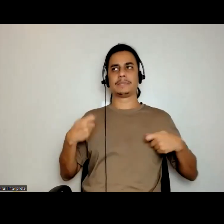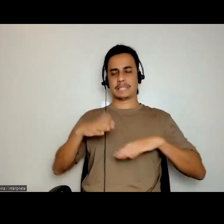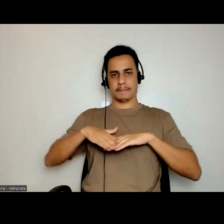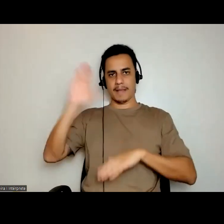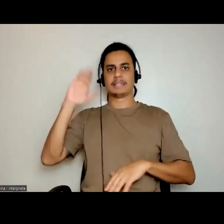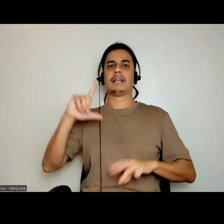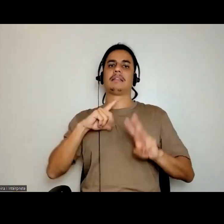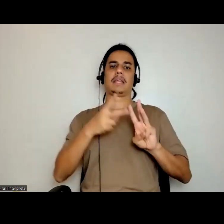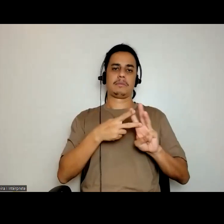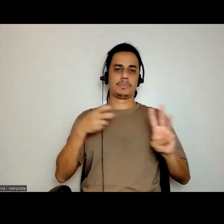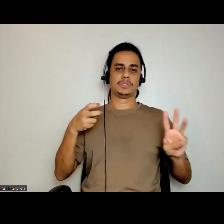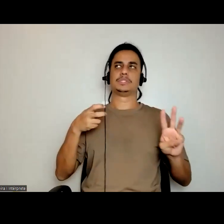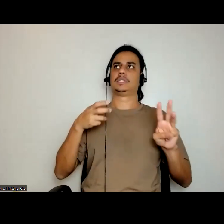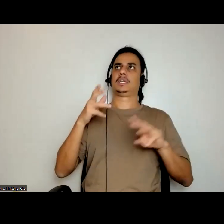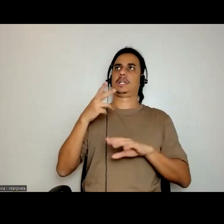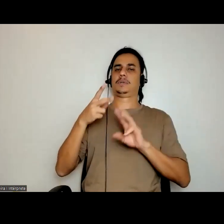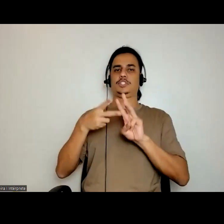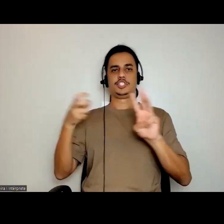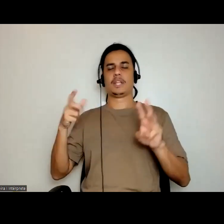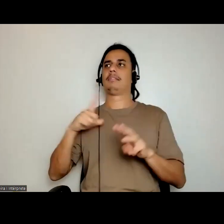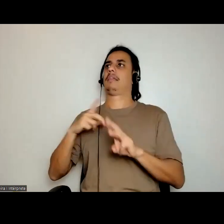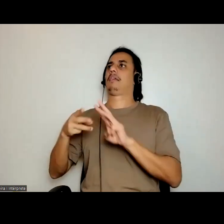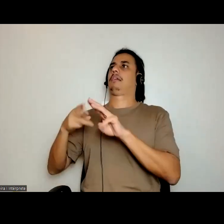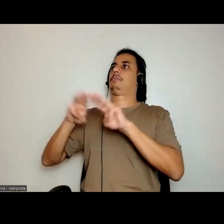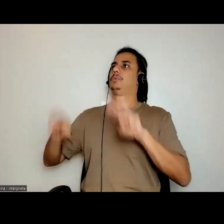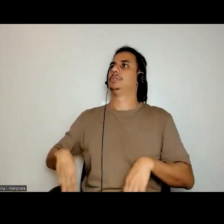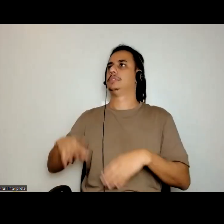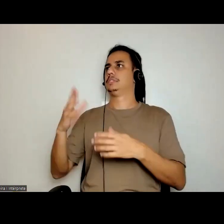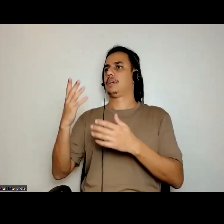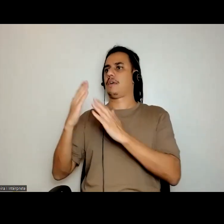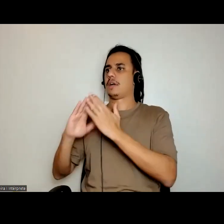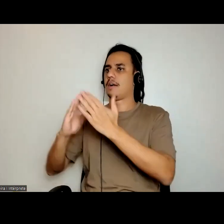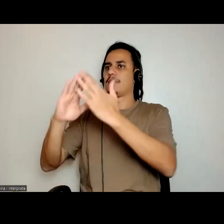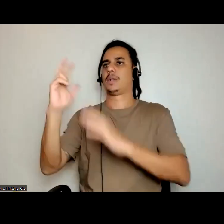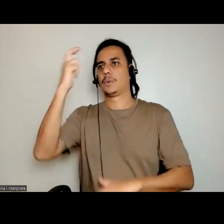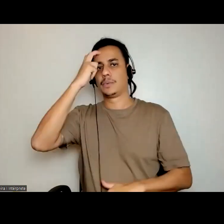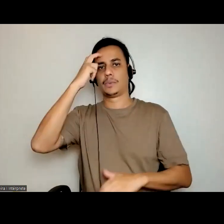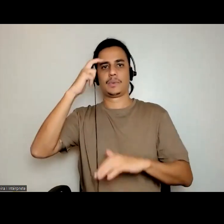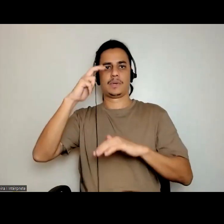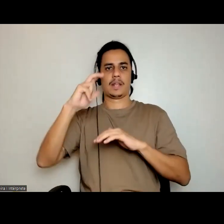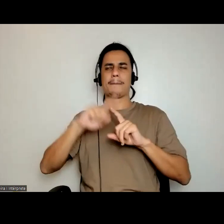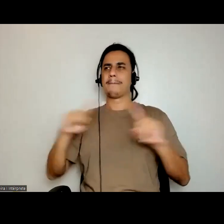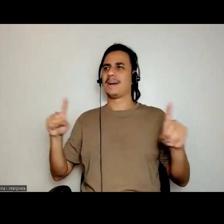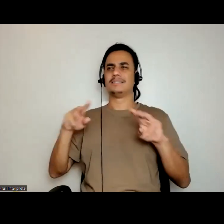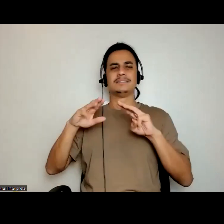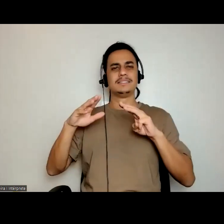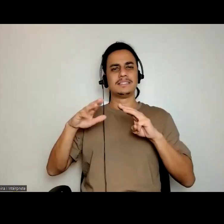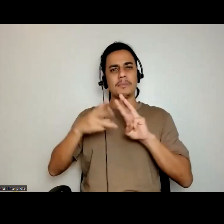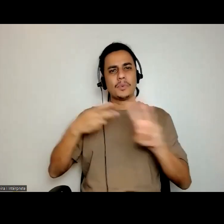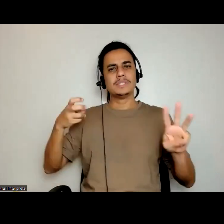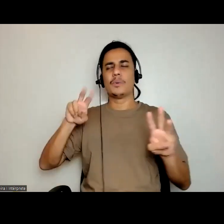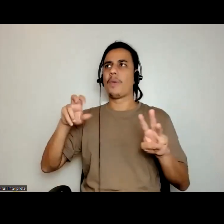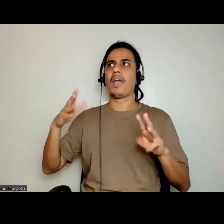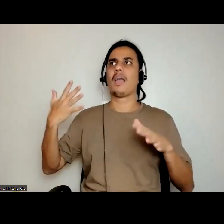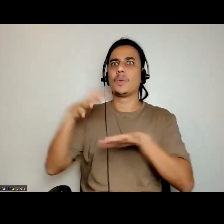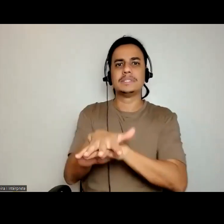museus indígenas, museu da favela, museu das culturas negras, mas para mim museu não é espaço de inclusão, é espaço de exclusão,